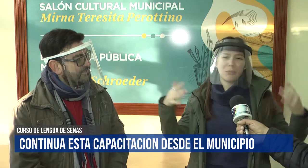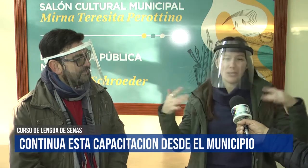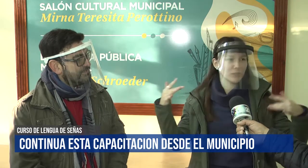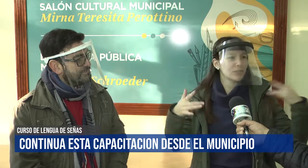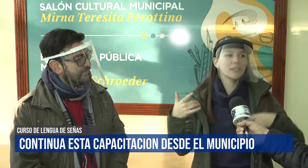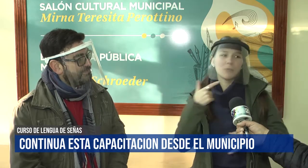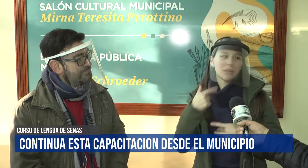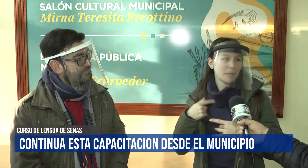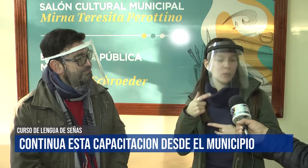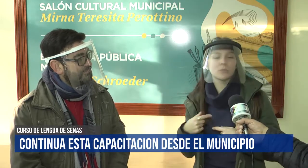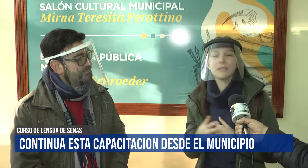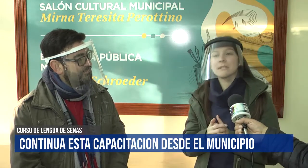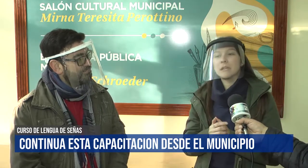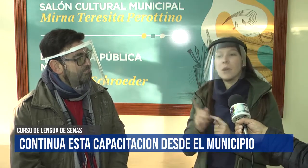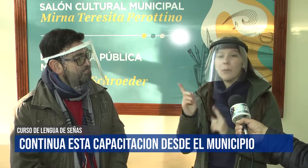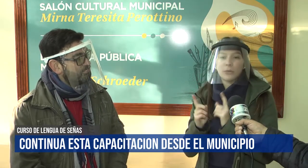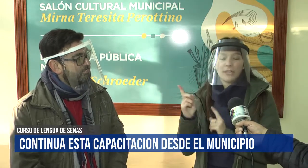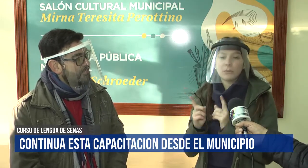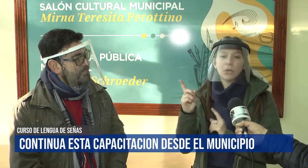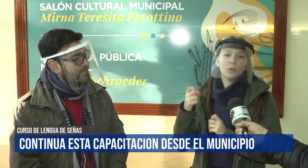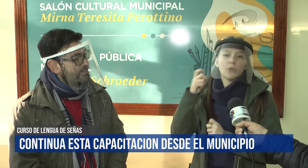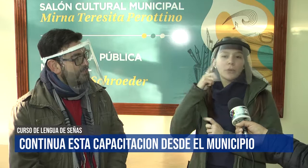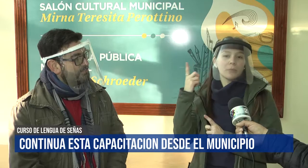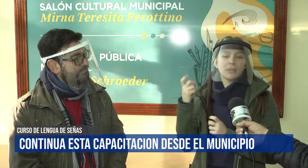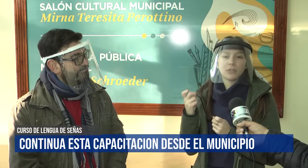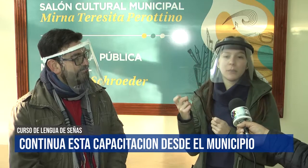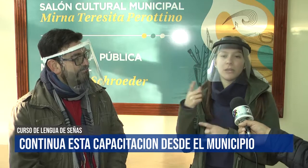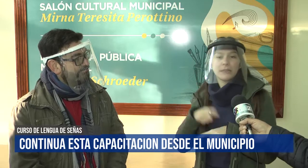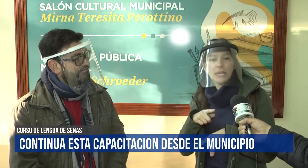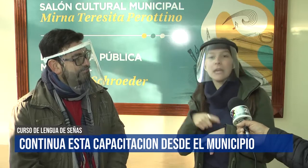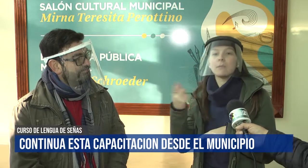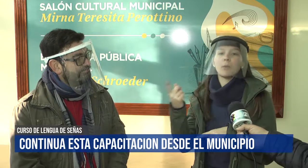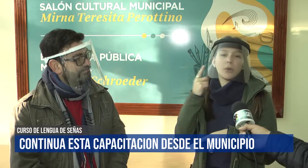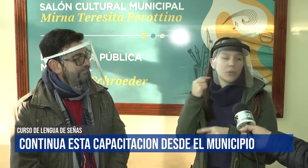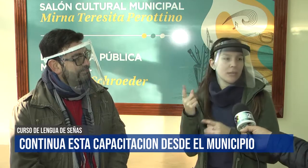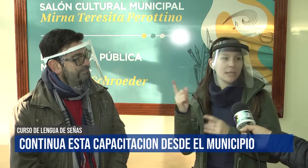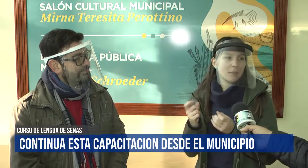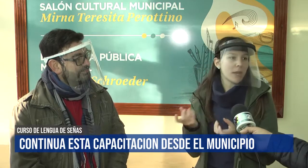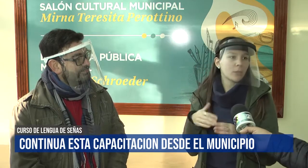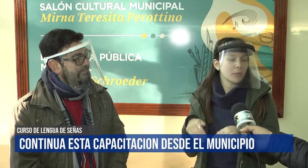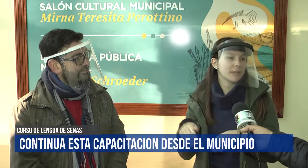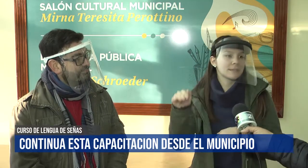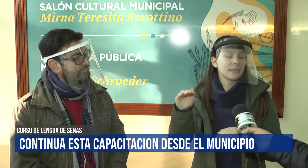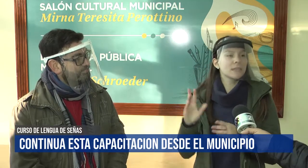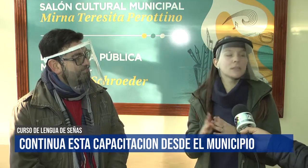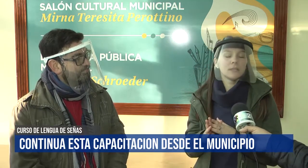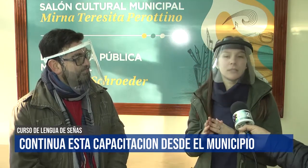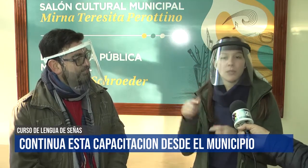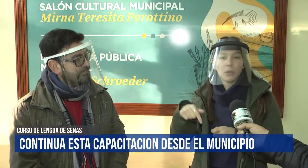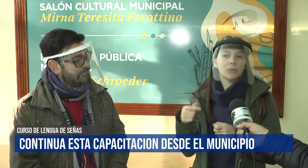convocatoria, muchas preguntas. Por ahí, bueno, algunos fueron viendo que por el tiempo, por los días y demás, no podían seguir. Entonces, bueno,